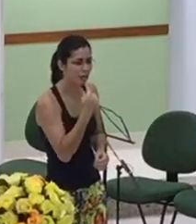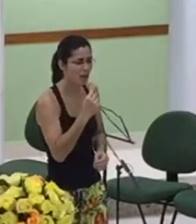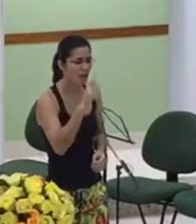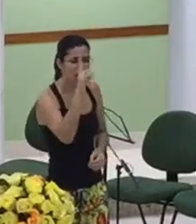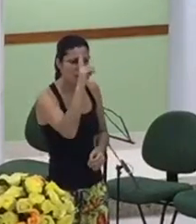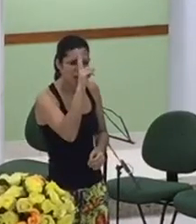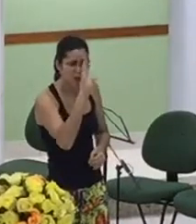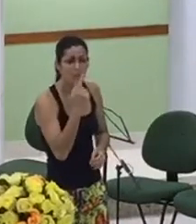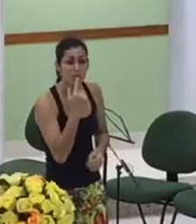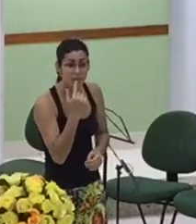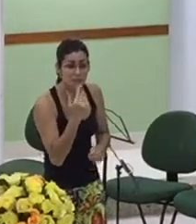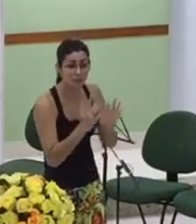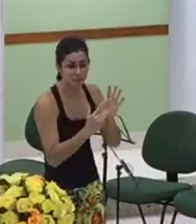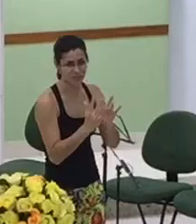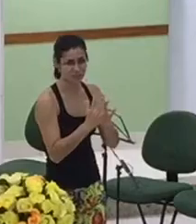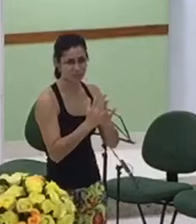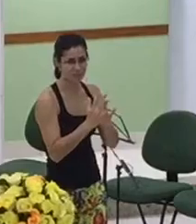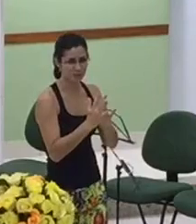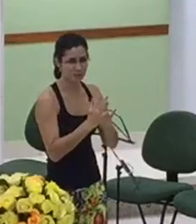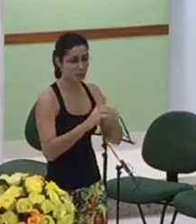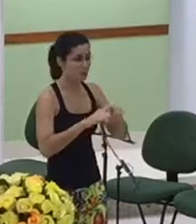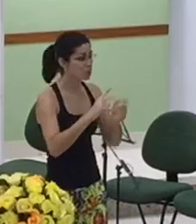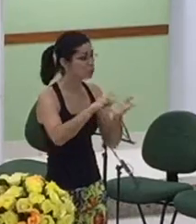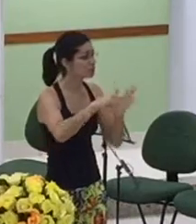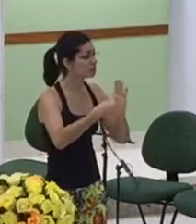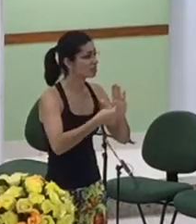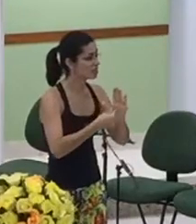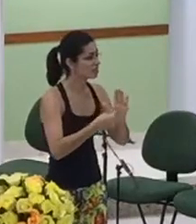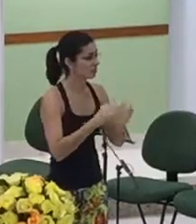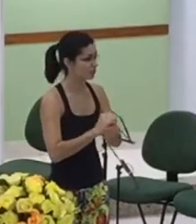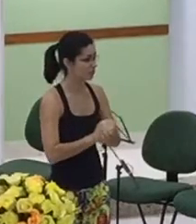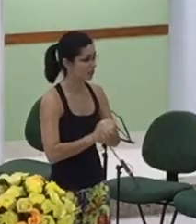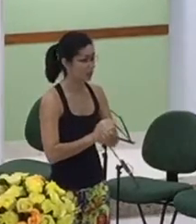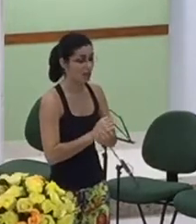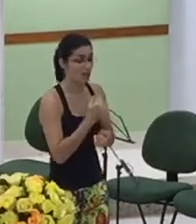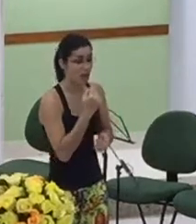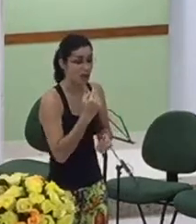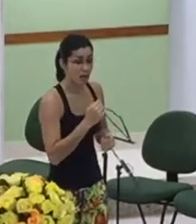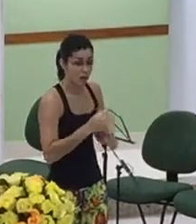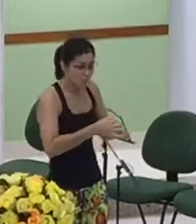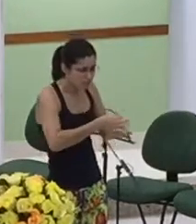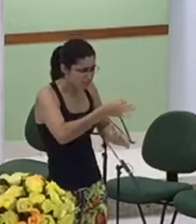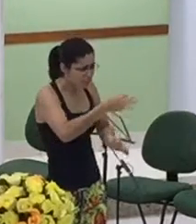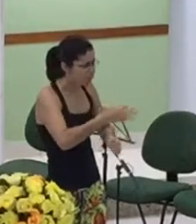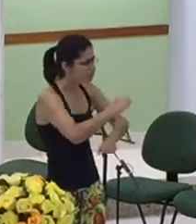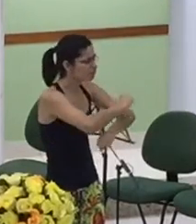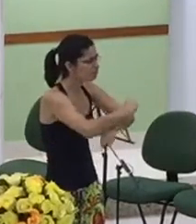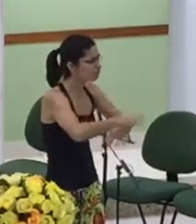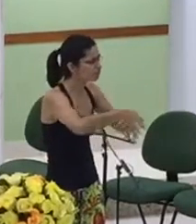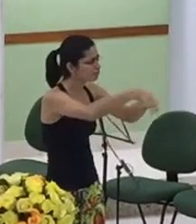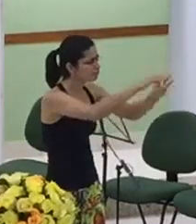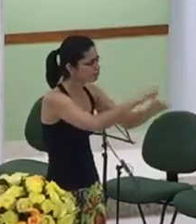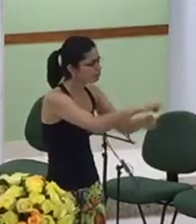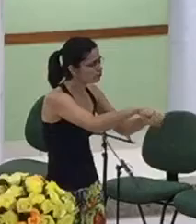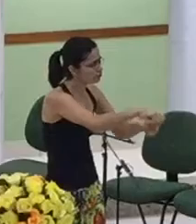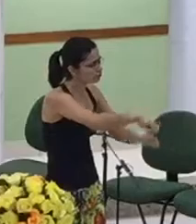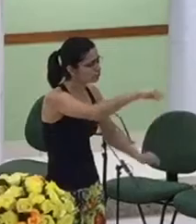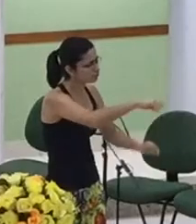não tenho mais parte com a minha velha criatura agora eu quero ser salva em nome do Deus de vocês